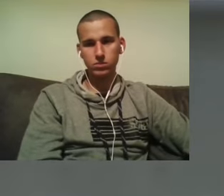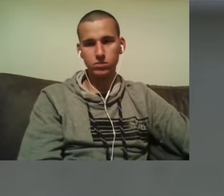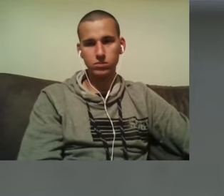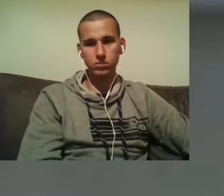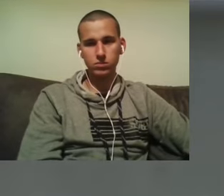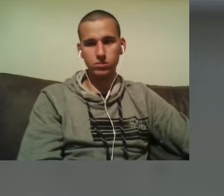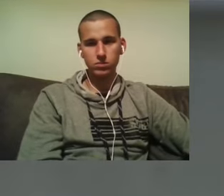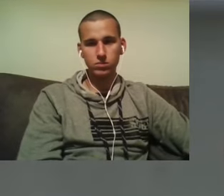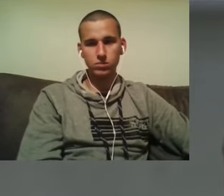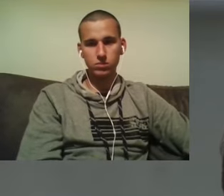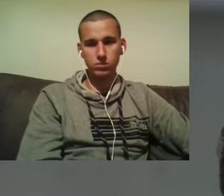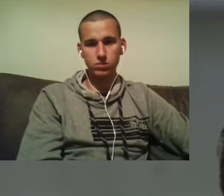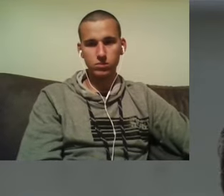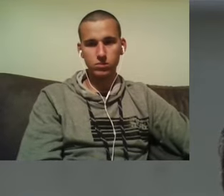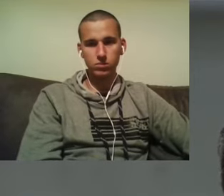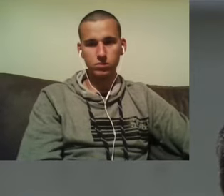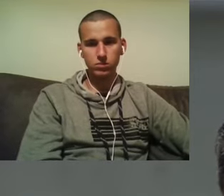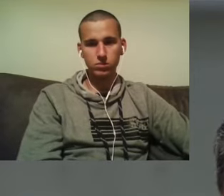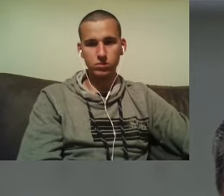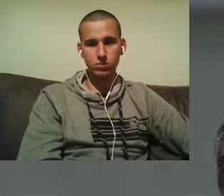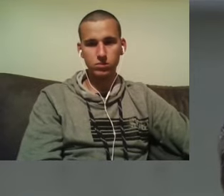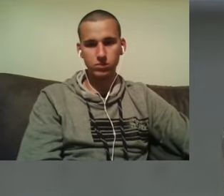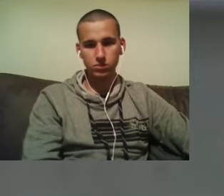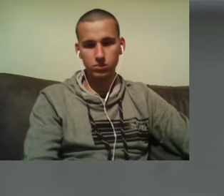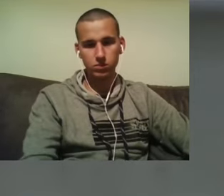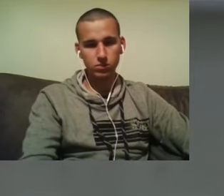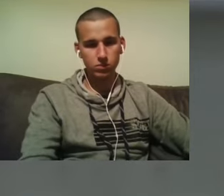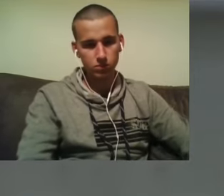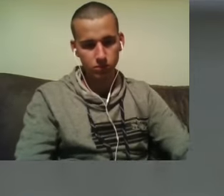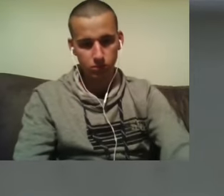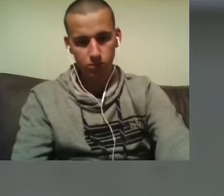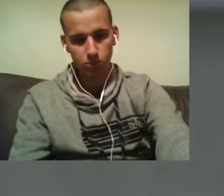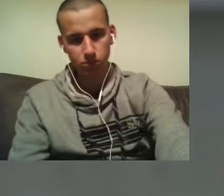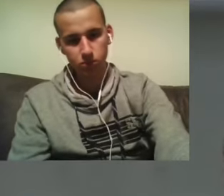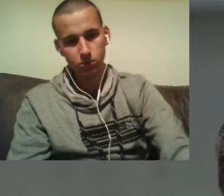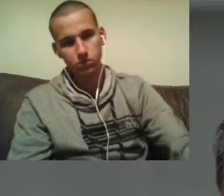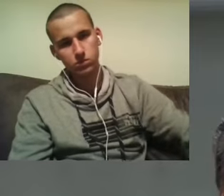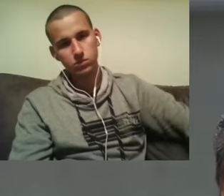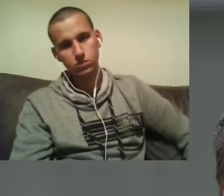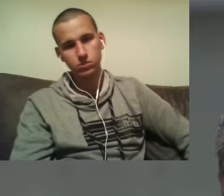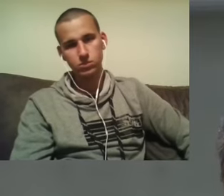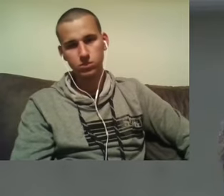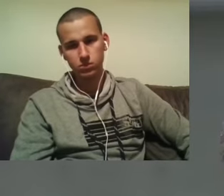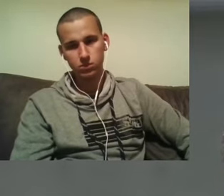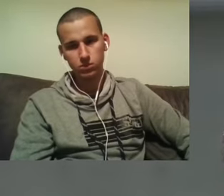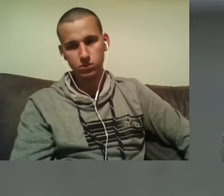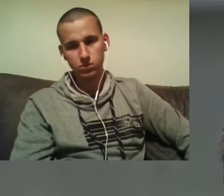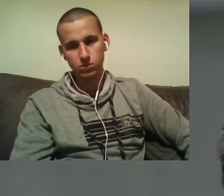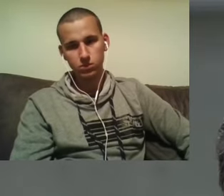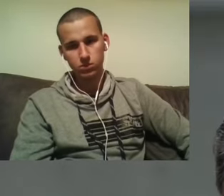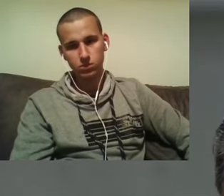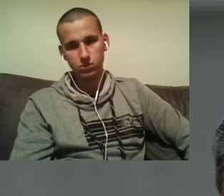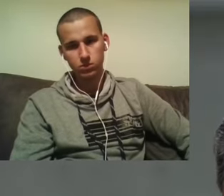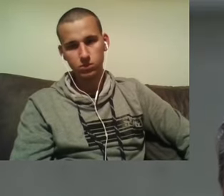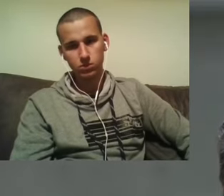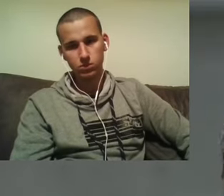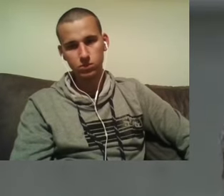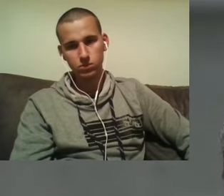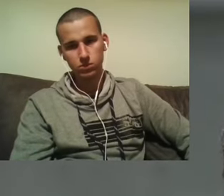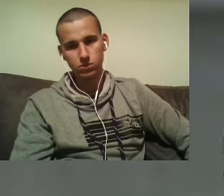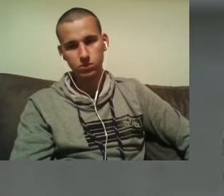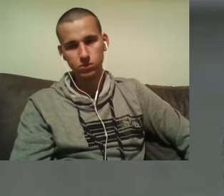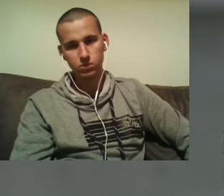Teil unserer Gesellschaft geworden sind. Aber zur Wahrheit gehört eben auch, es gibt in Deutschland ein